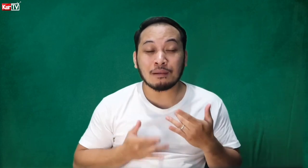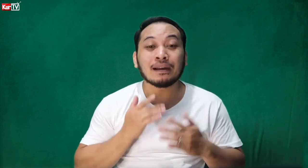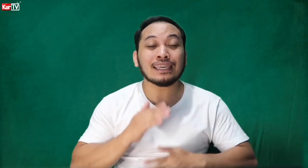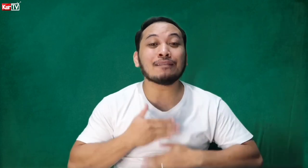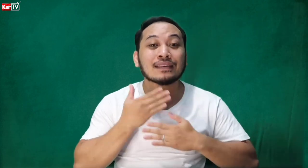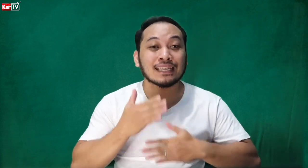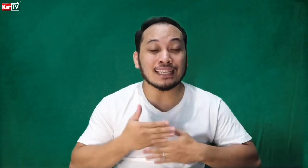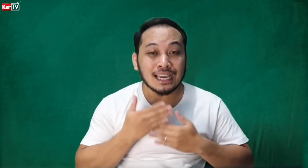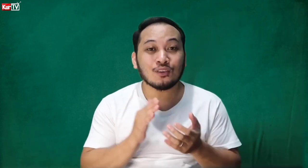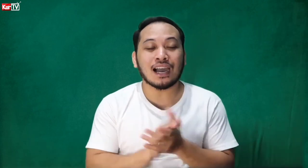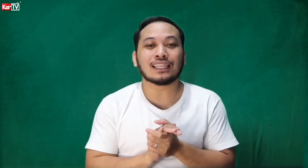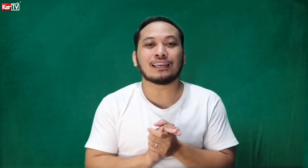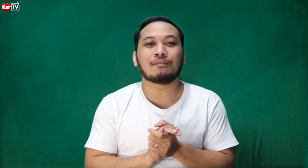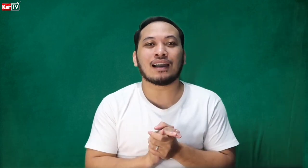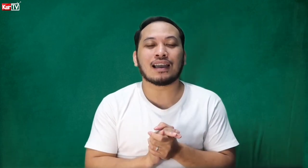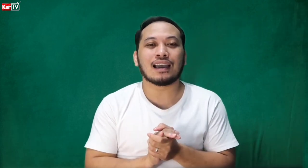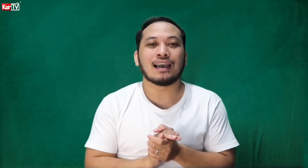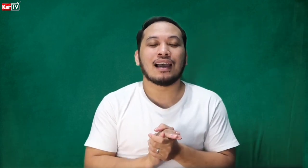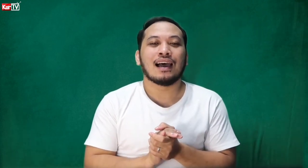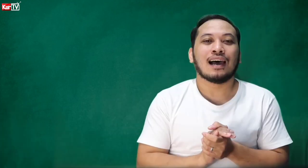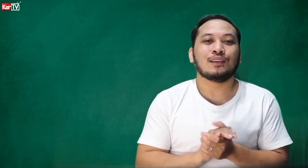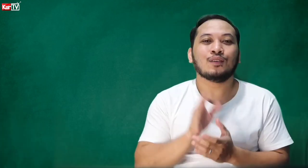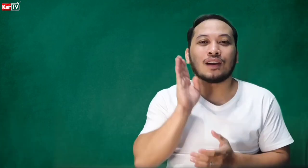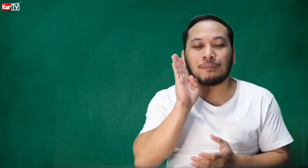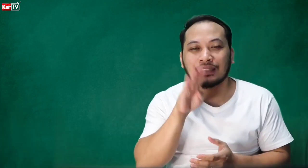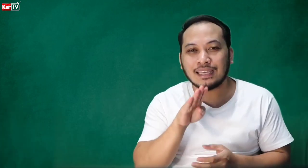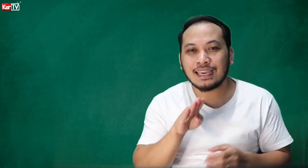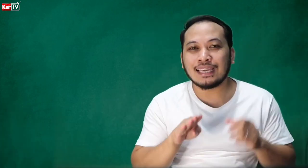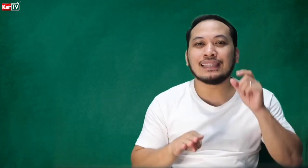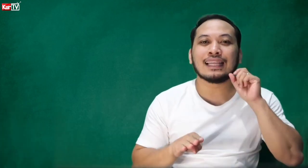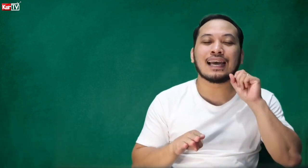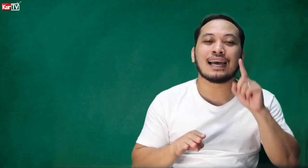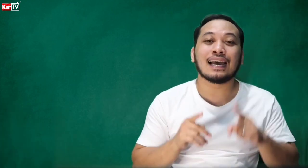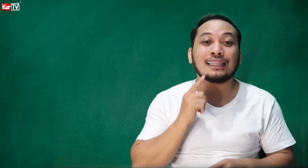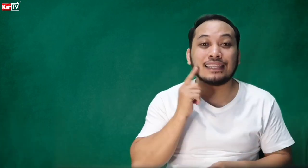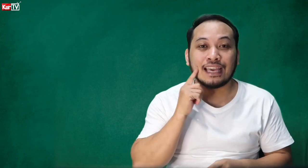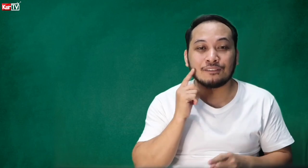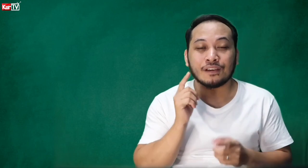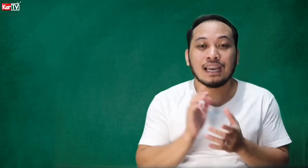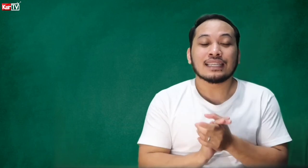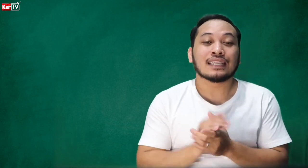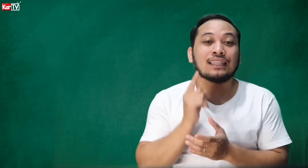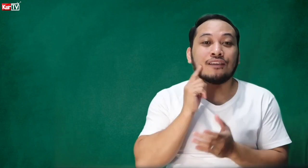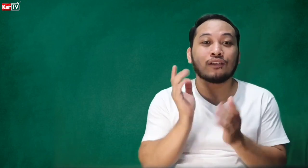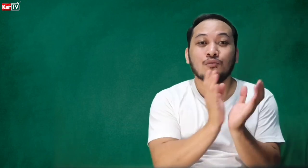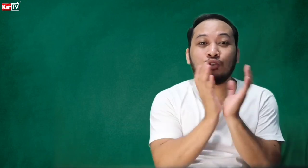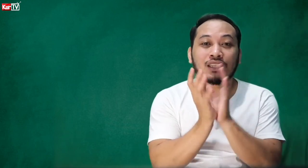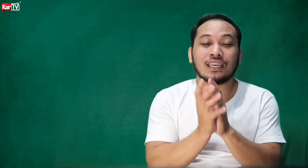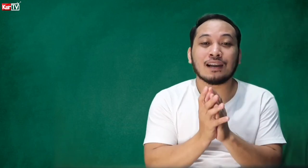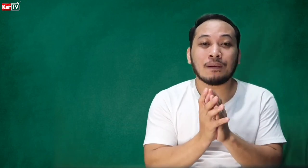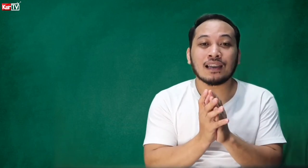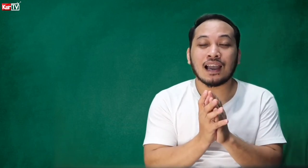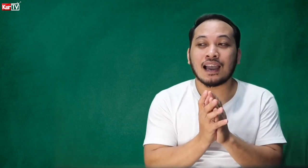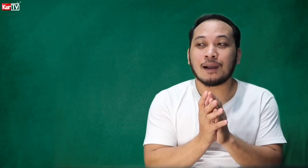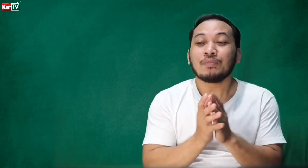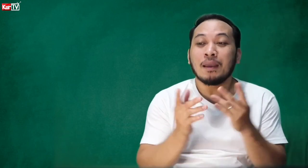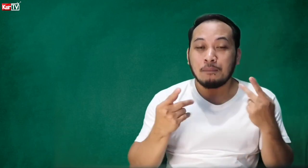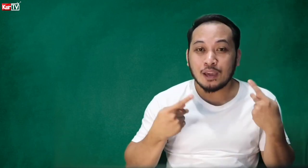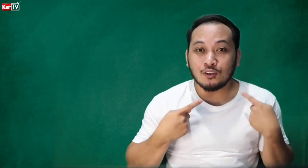ba magiging masaya yung ating mga kapatid na deaf sa deaf community kapag merong